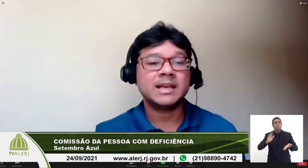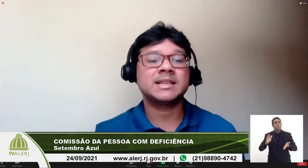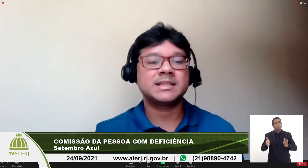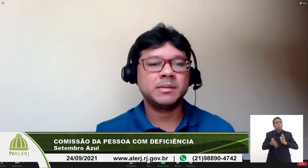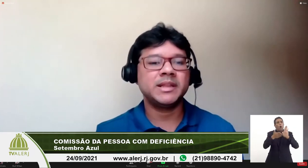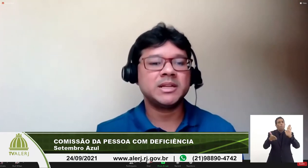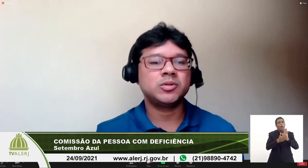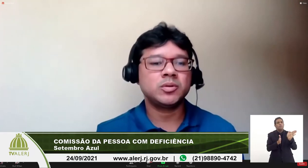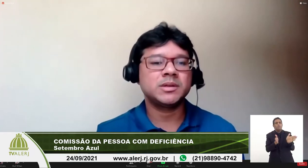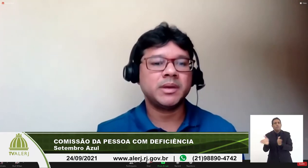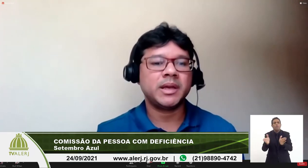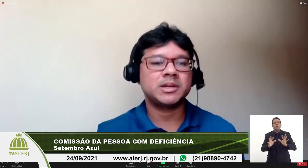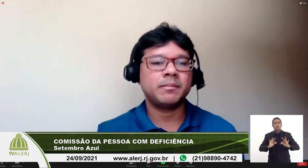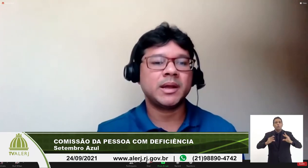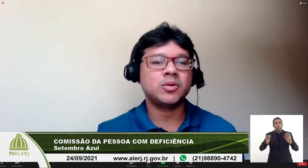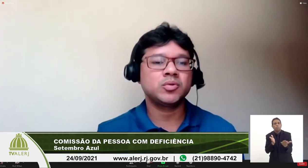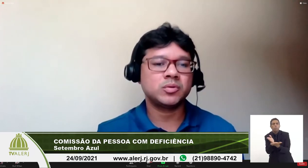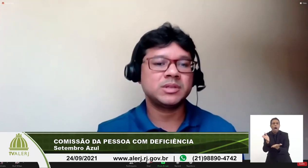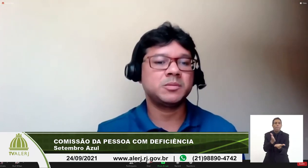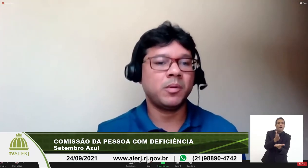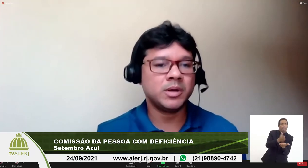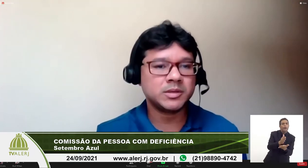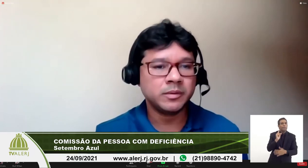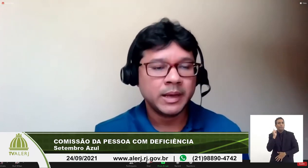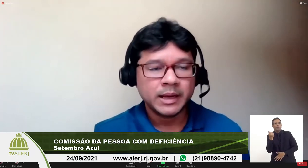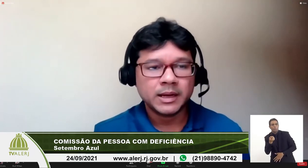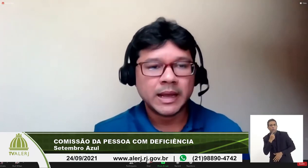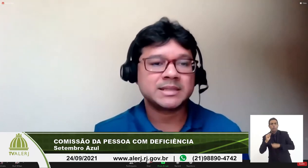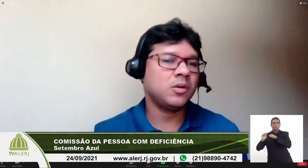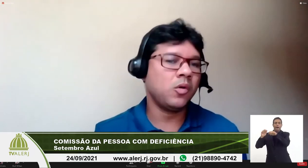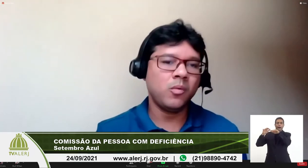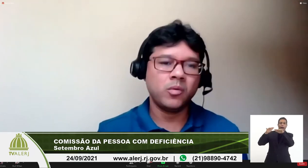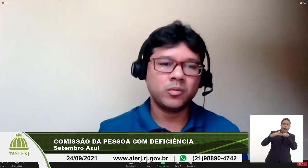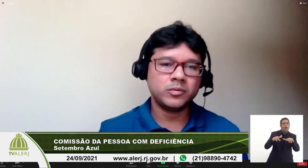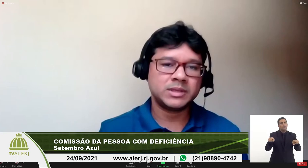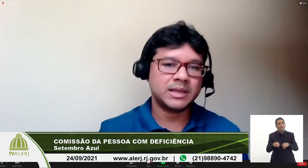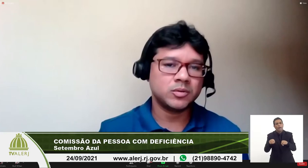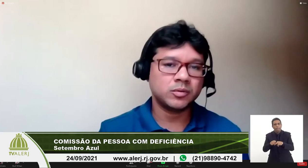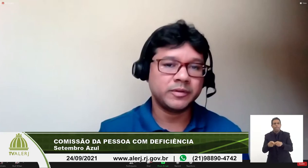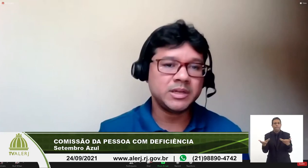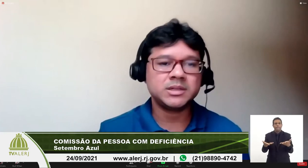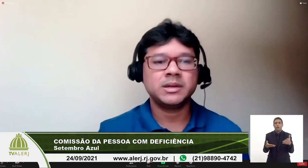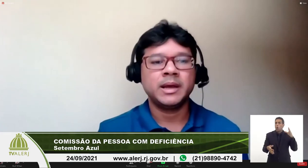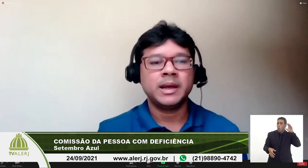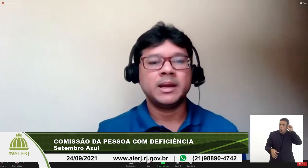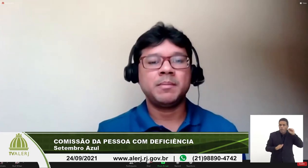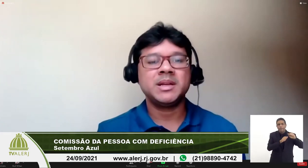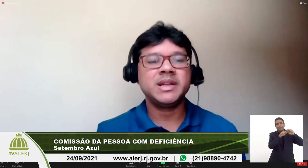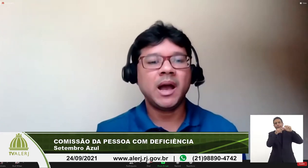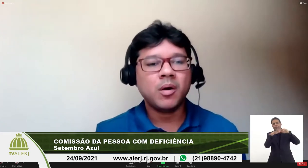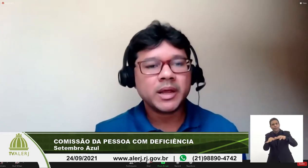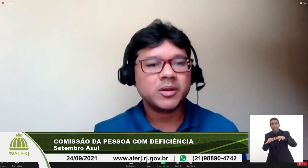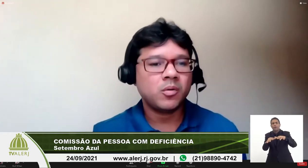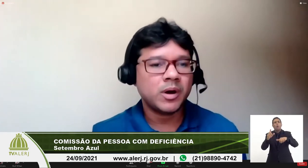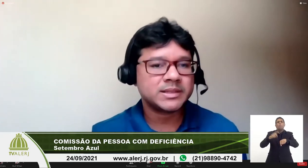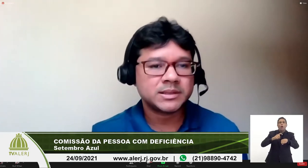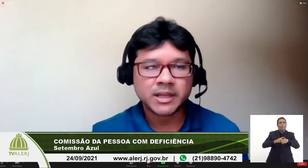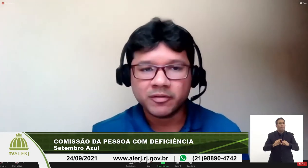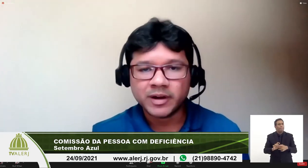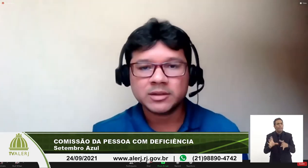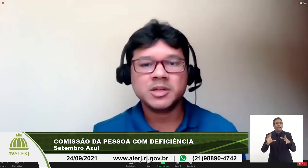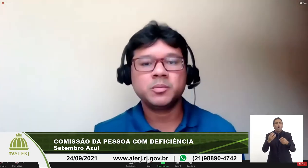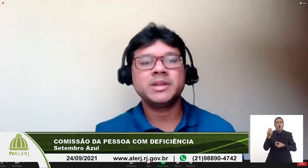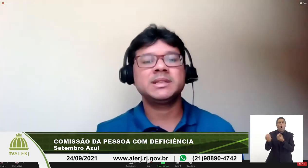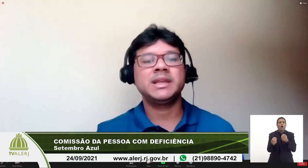essa acessibilidade em todos os ambientes para que os surdos eles possam assim como os cidadãos ouvintes independente da hora que ocorra